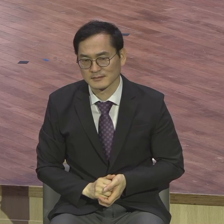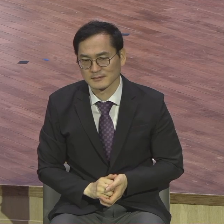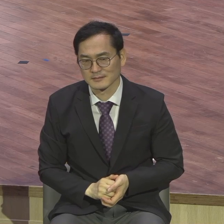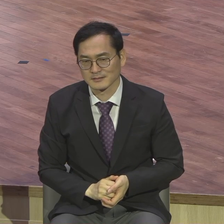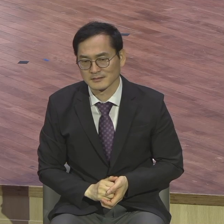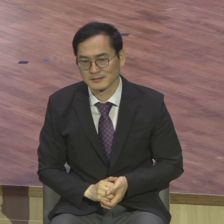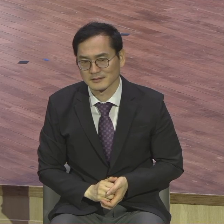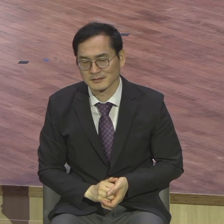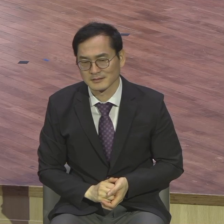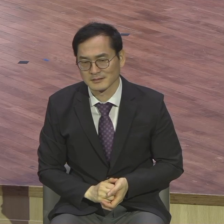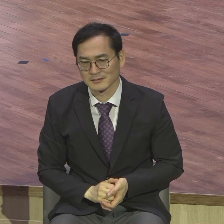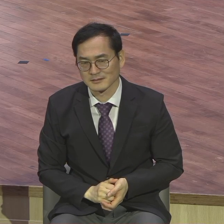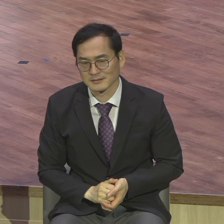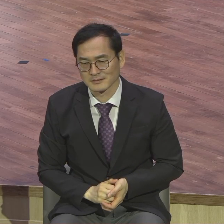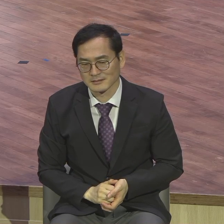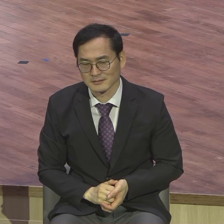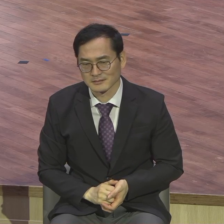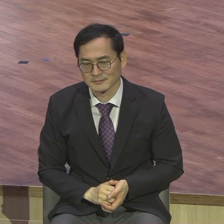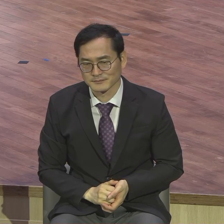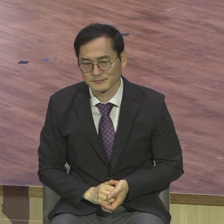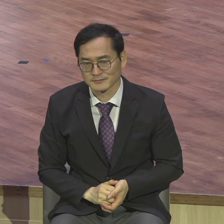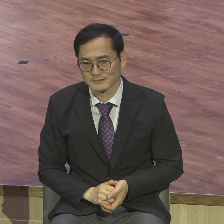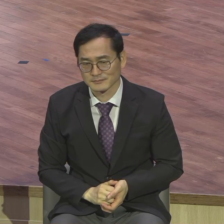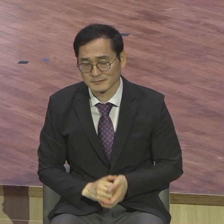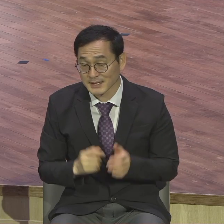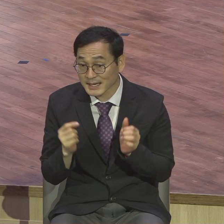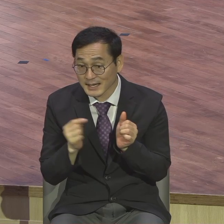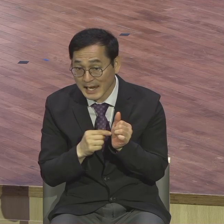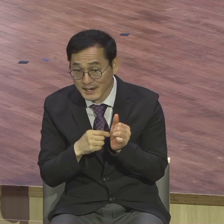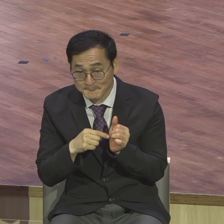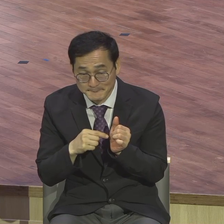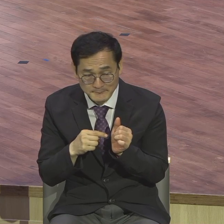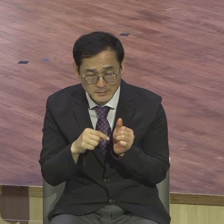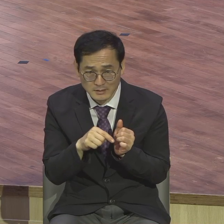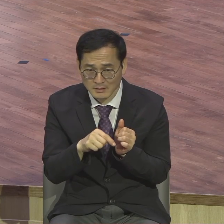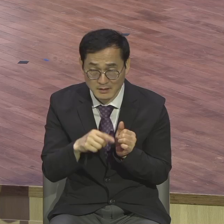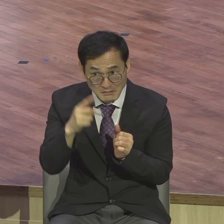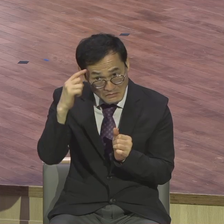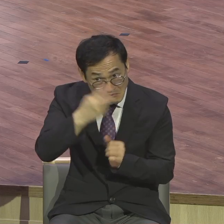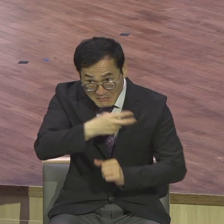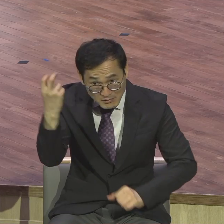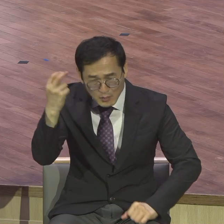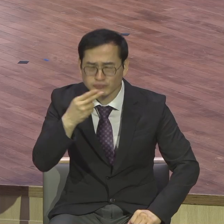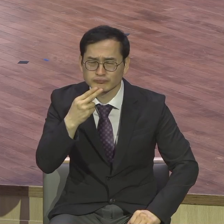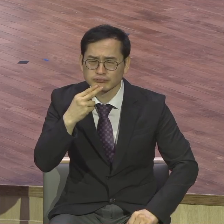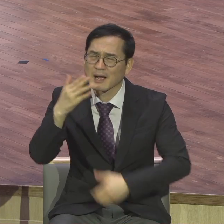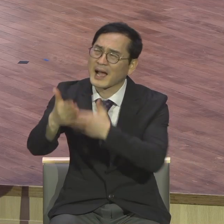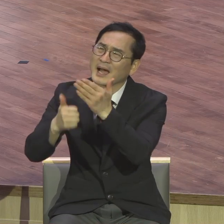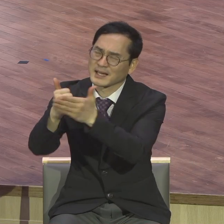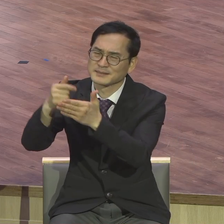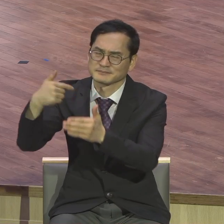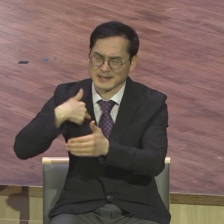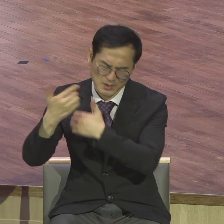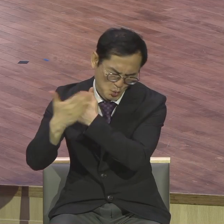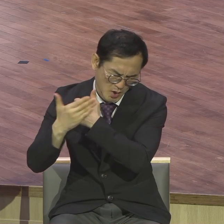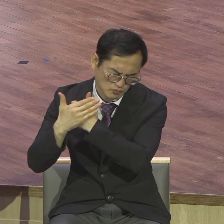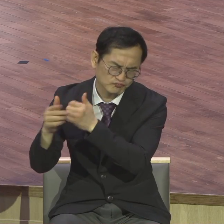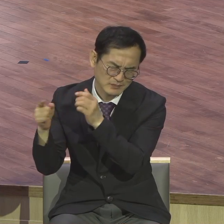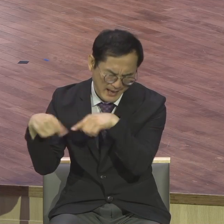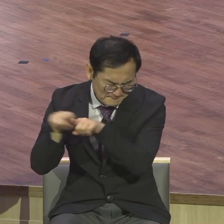머리가 머리가 좋았습니까 힘이 있었습니까 절대 주권자 하나님을 믿었기 때문입니다 그분이 나와 함께 하기 때문에